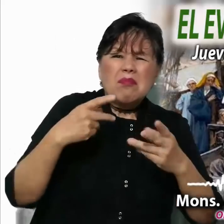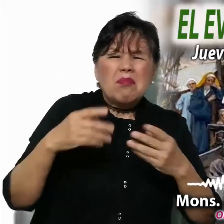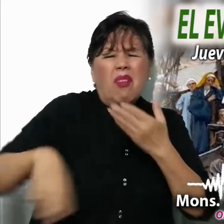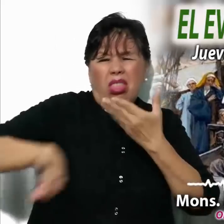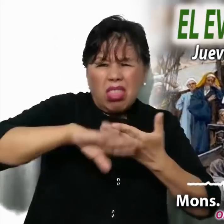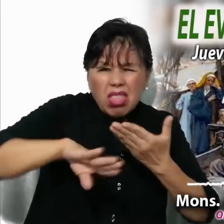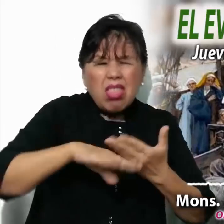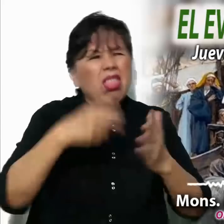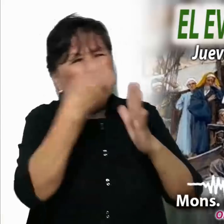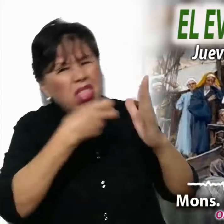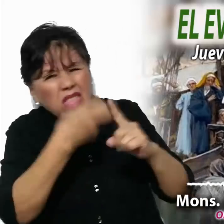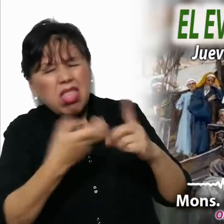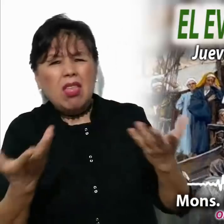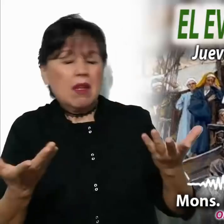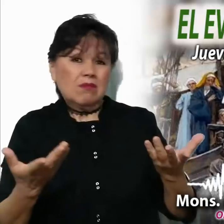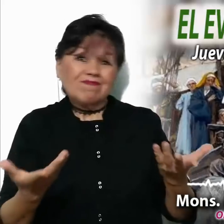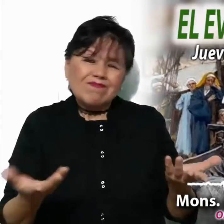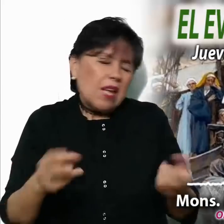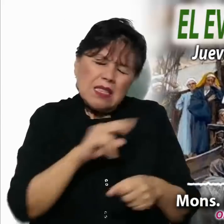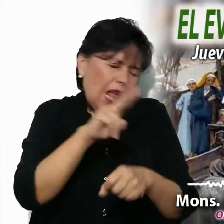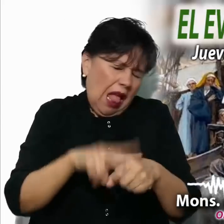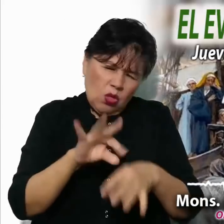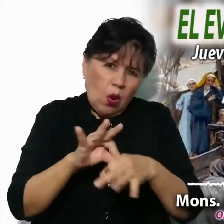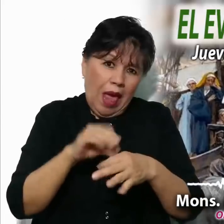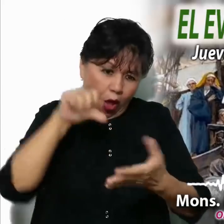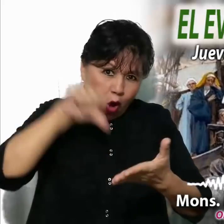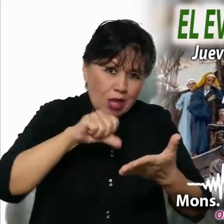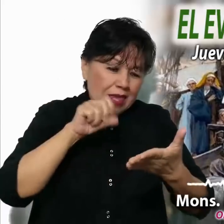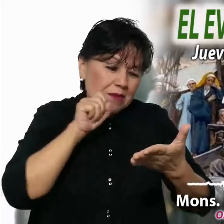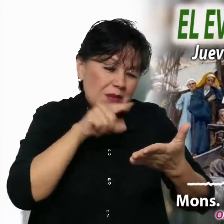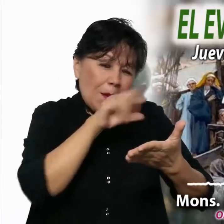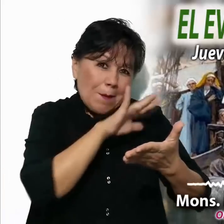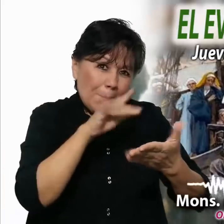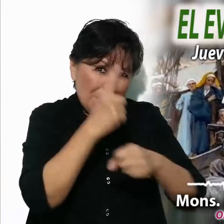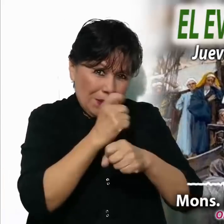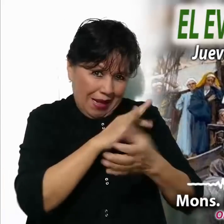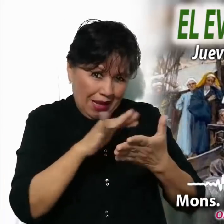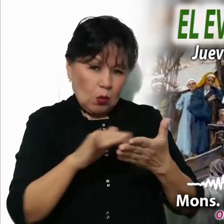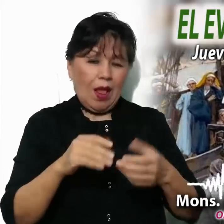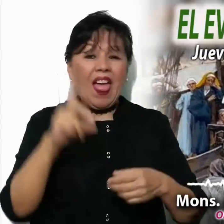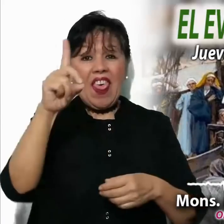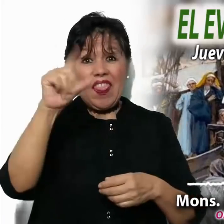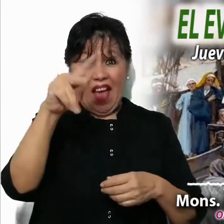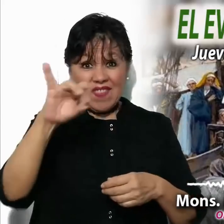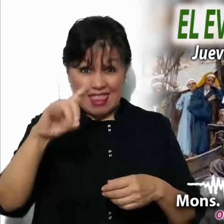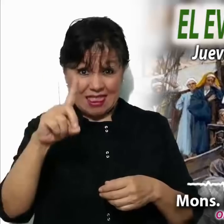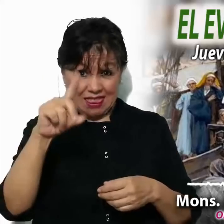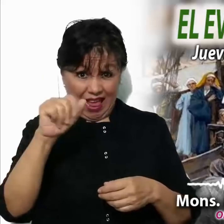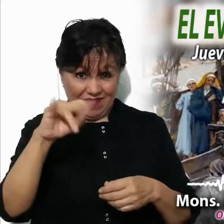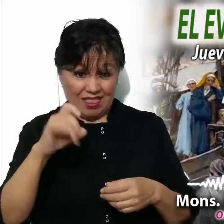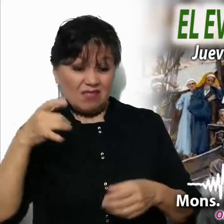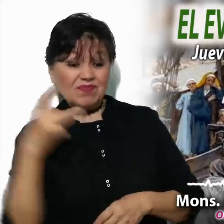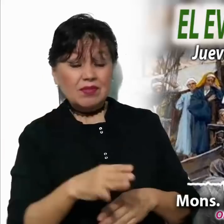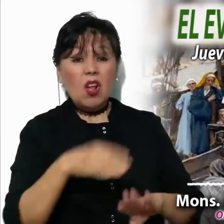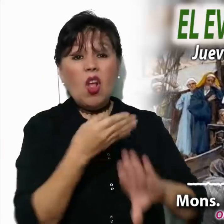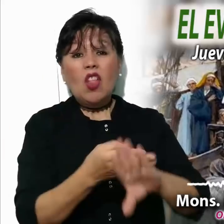ataques de otras personas. Es muy evidente en la primera lectura. El triunfo de David sobre Goliat